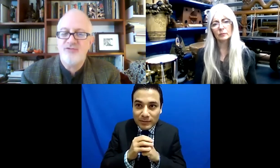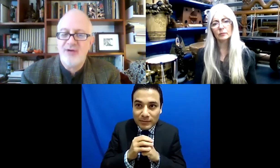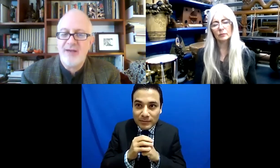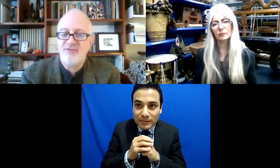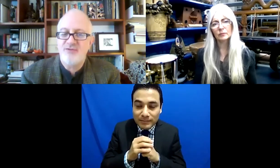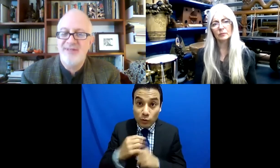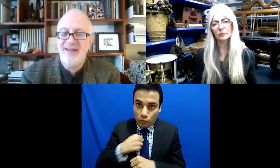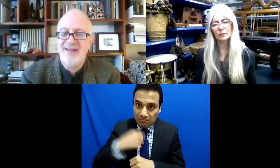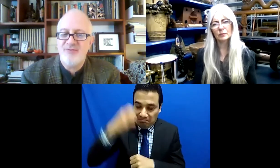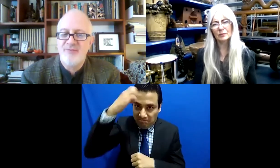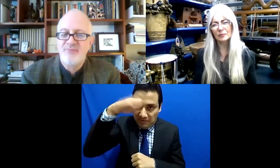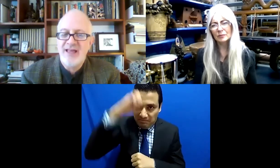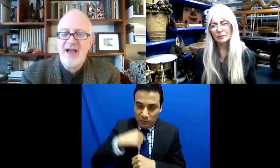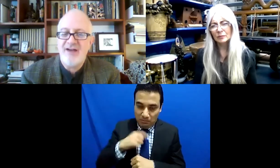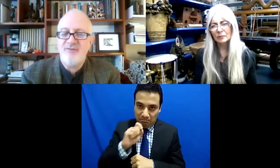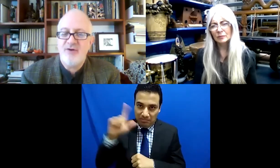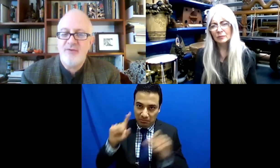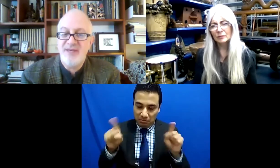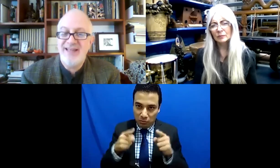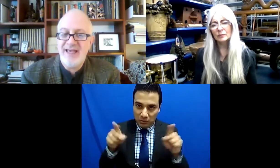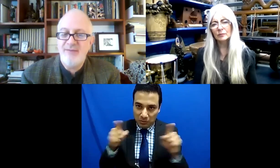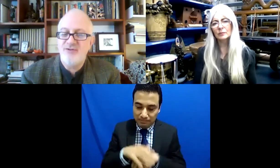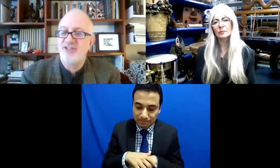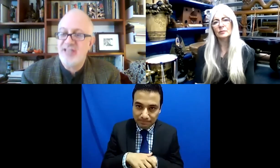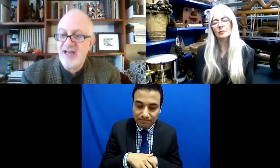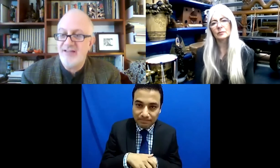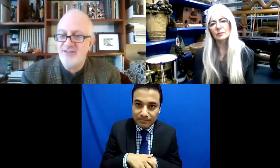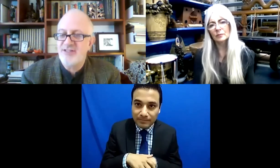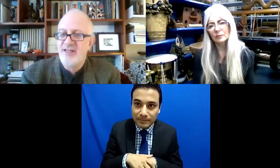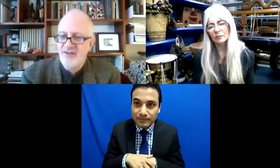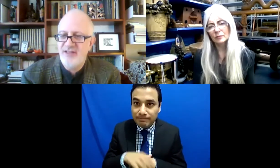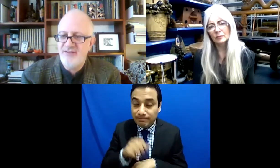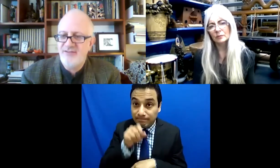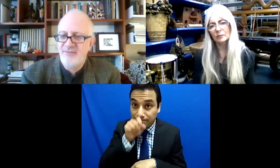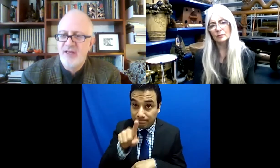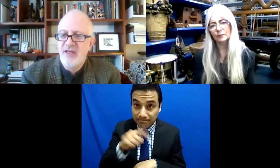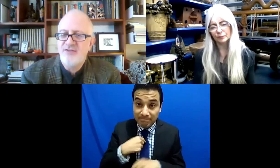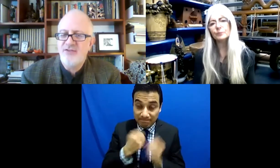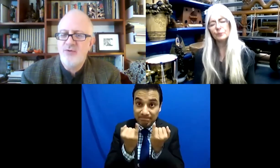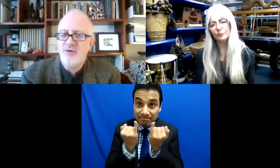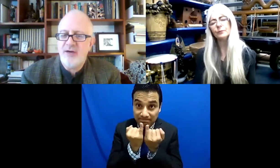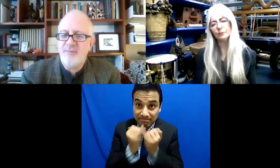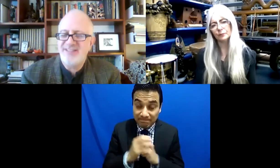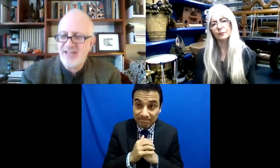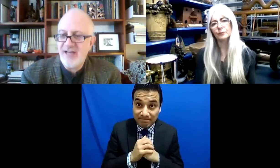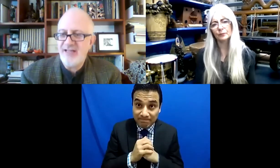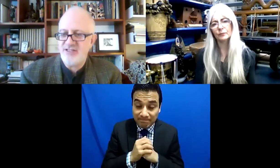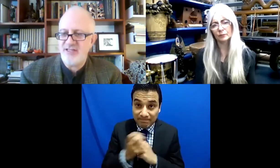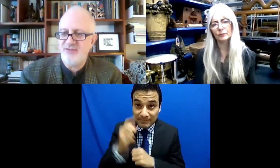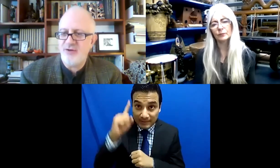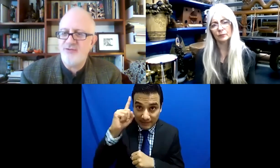experiencias como música, que también es sorda, he podido poner esto en jaque.